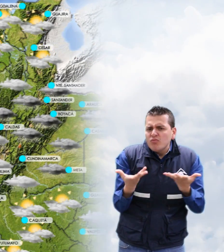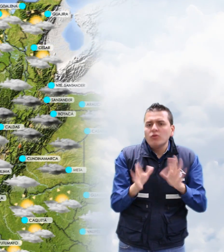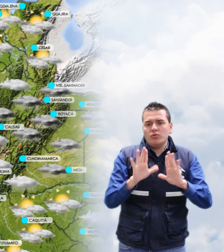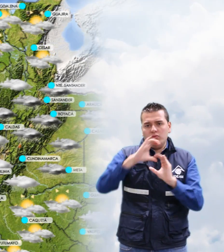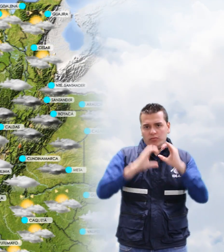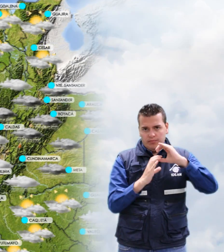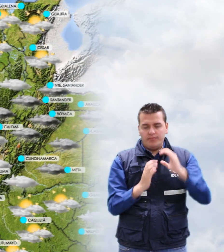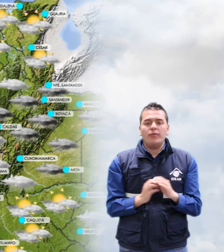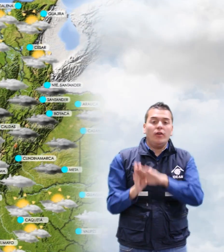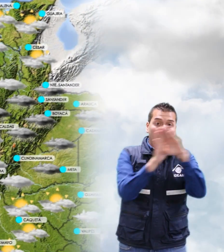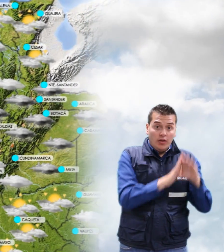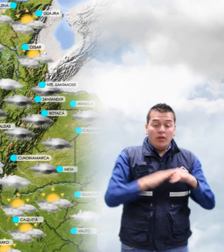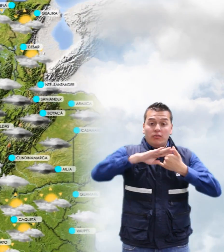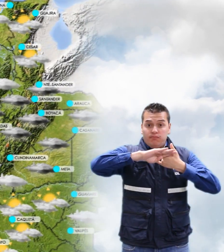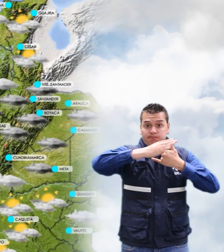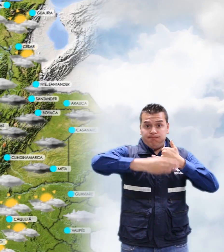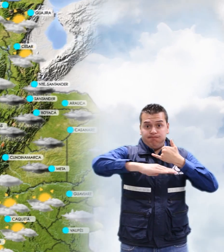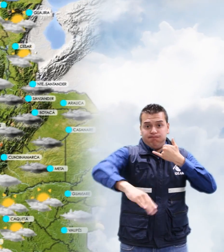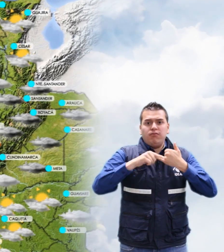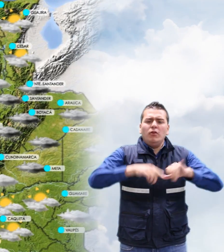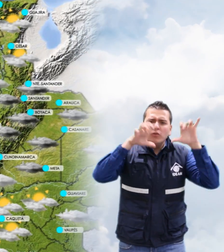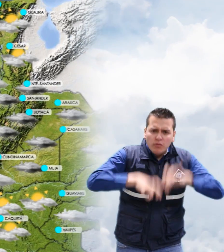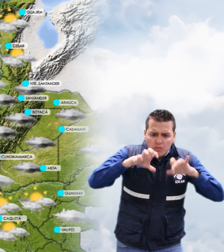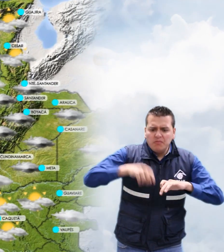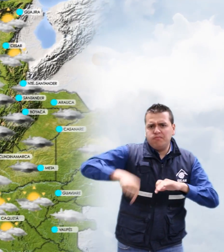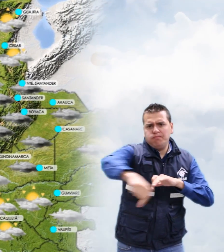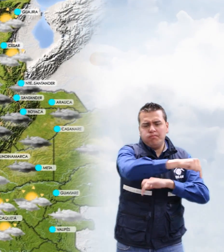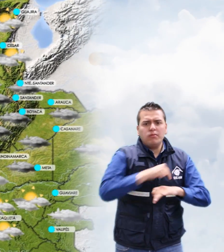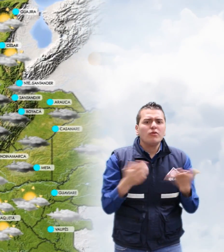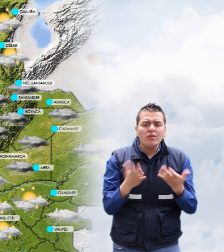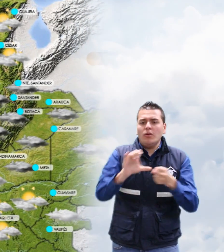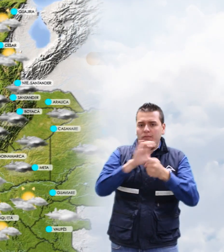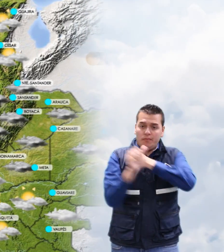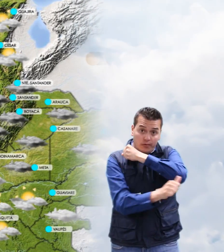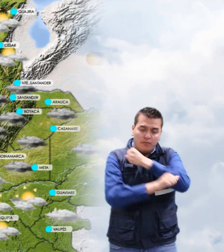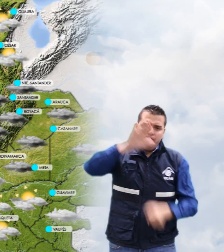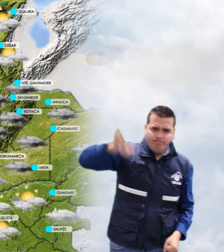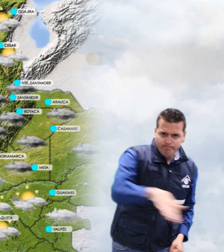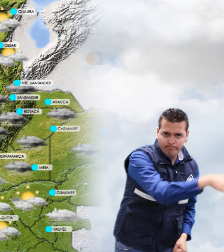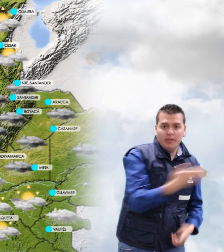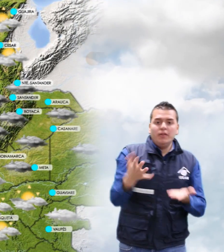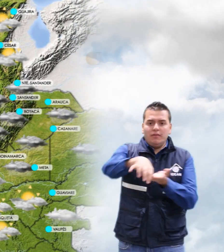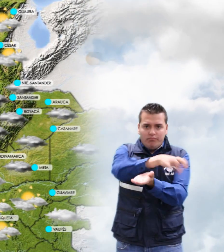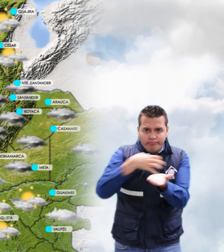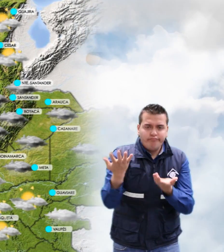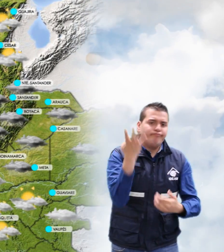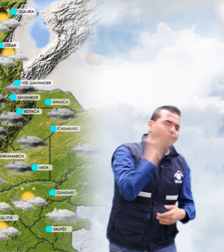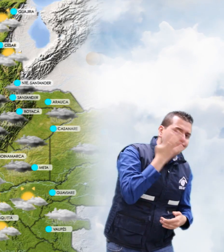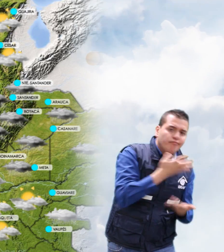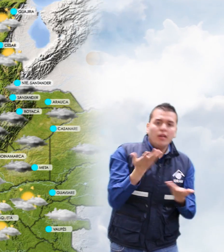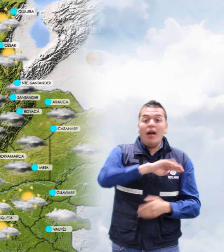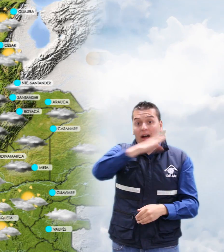Cauca. Para la región andina, lluvias dispersas sobre el altiplano cundio-viasense, Santanderes, sur de